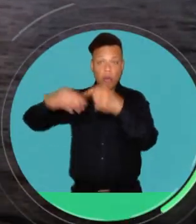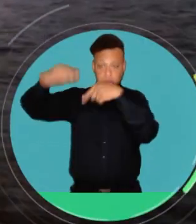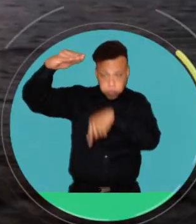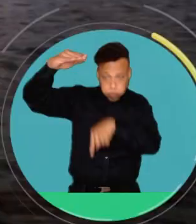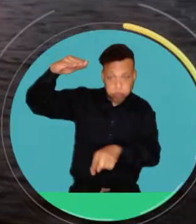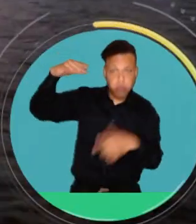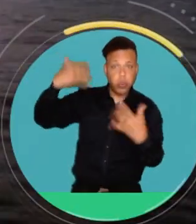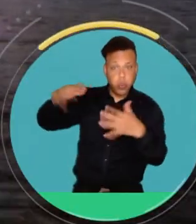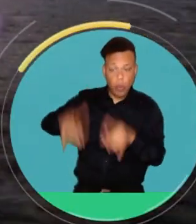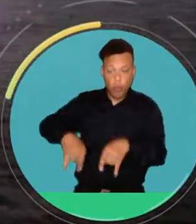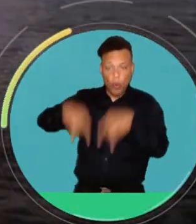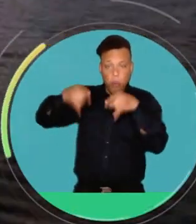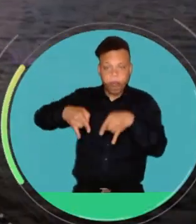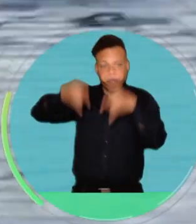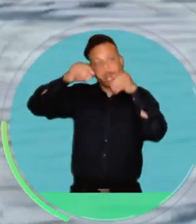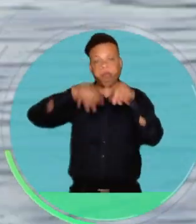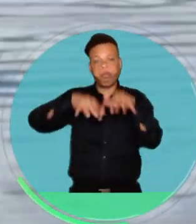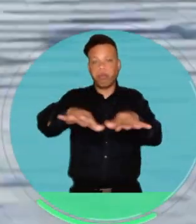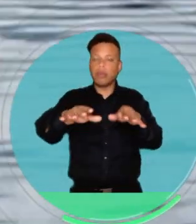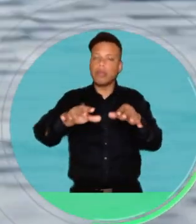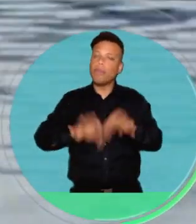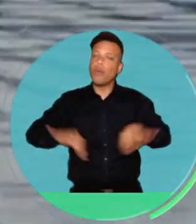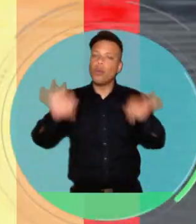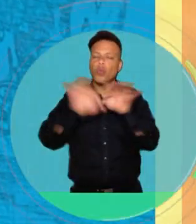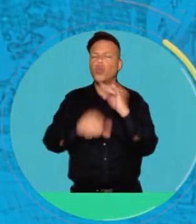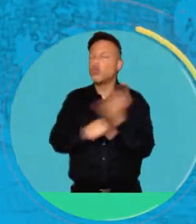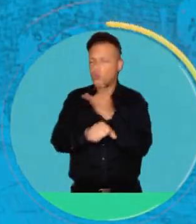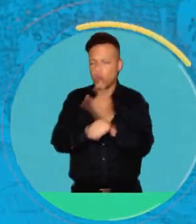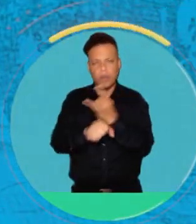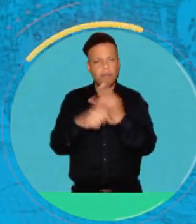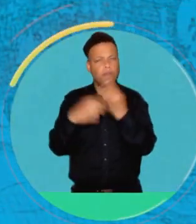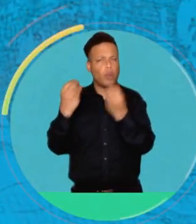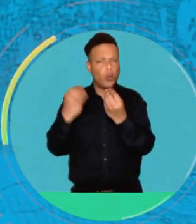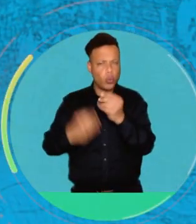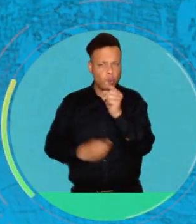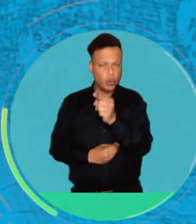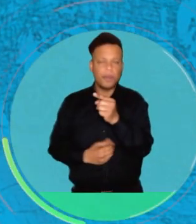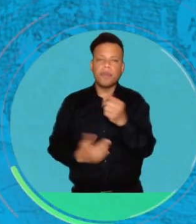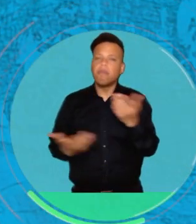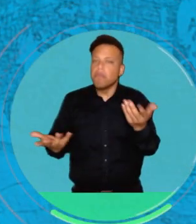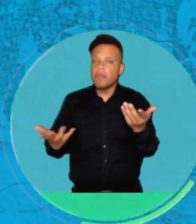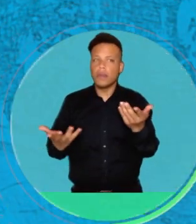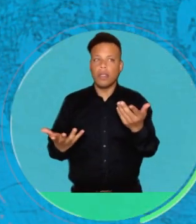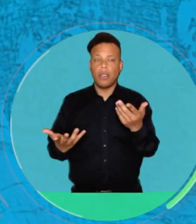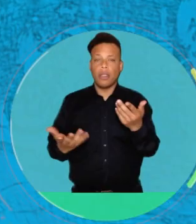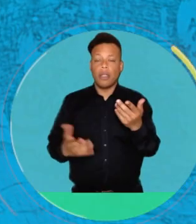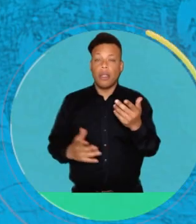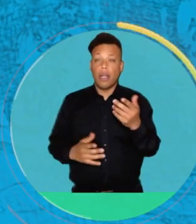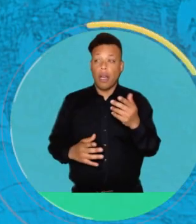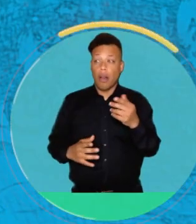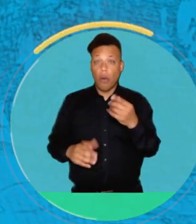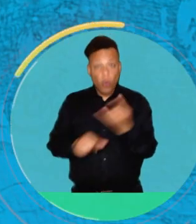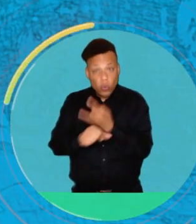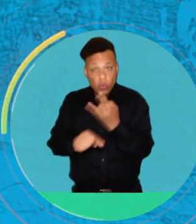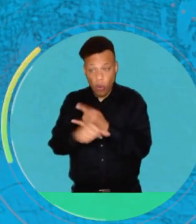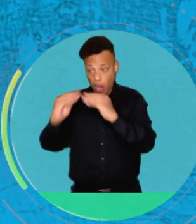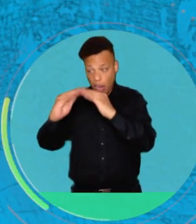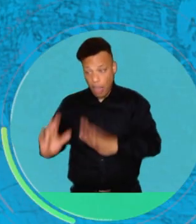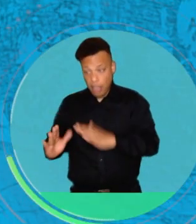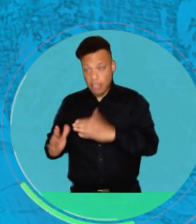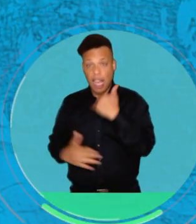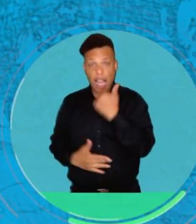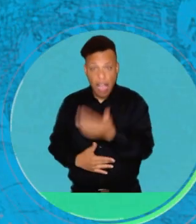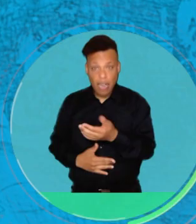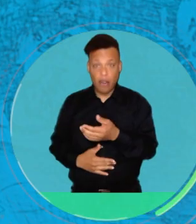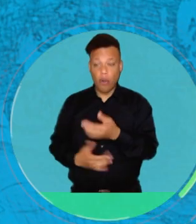en el Valle del Cauca, el uso de agua subterránea es importante. Allá usan mucho agua subterránea. Digamos que